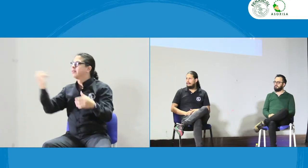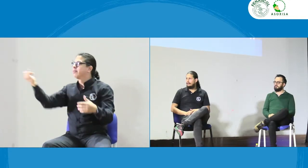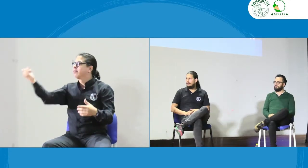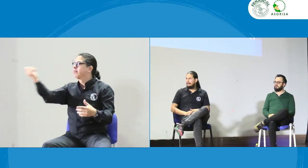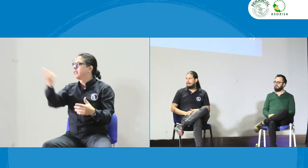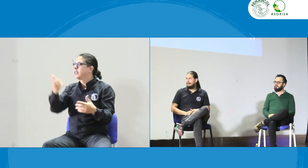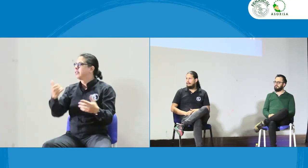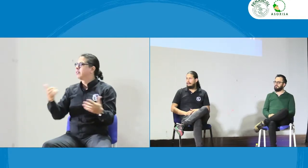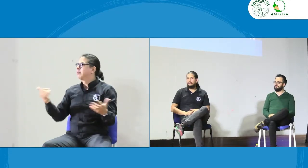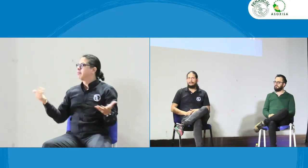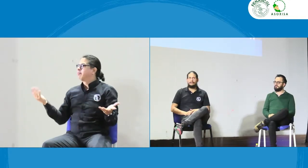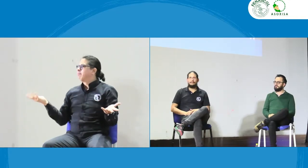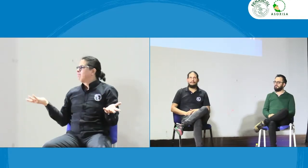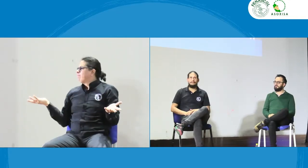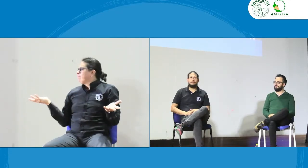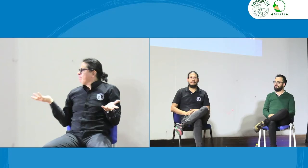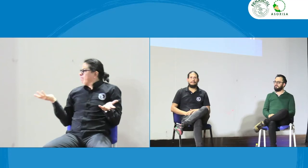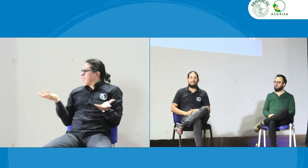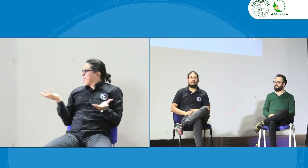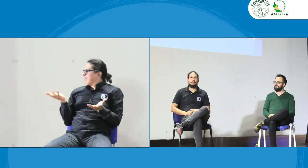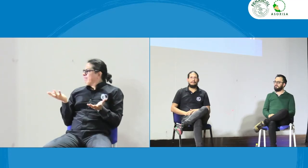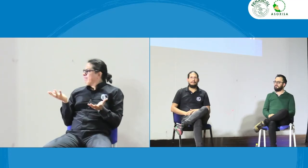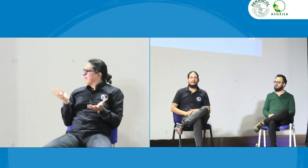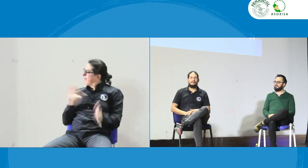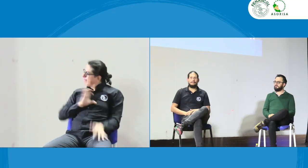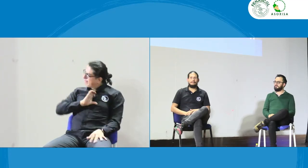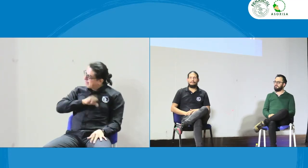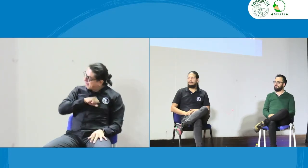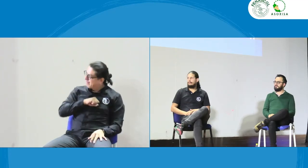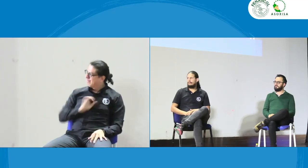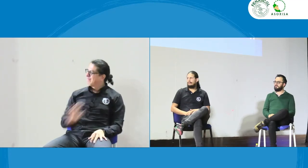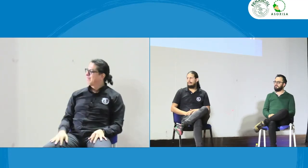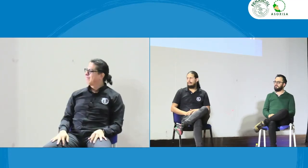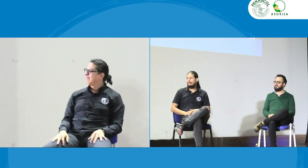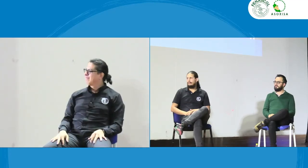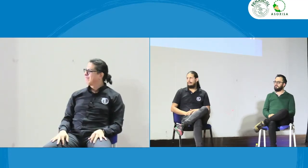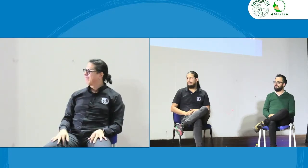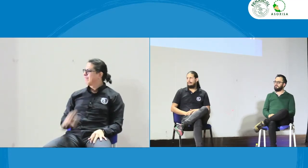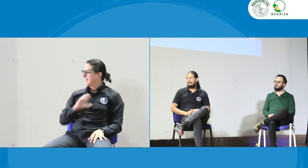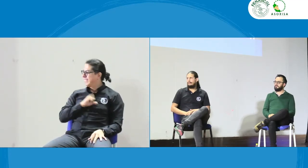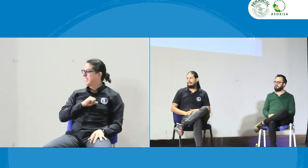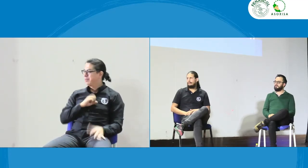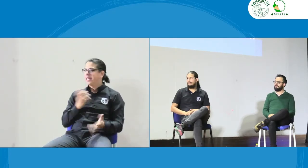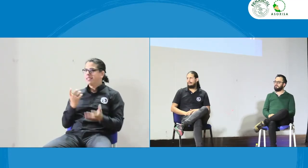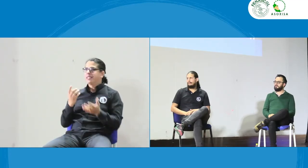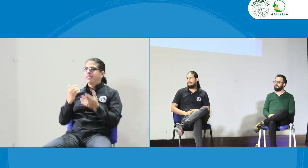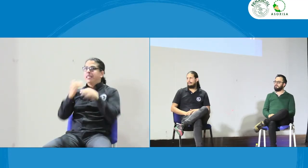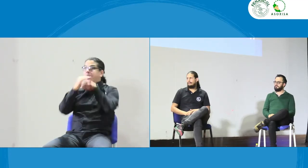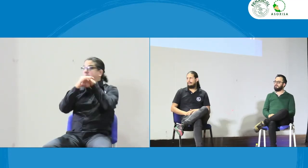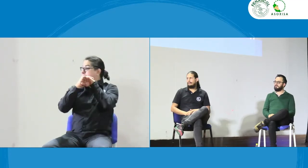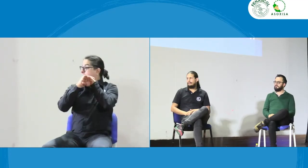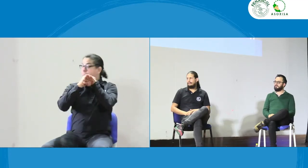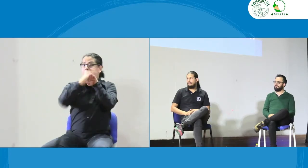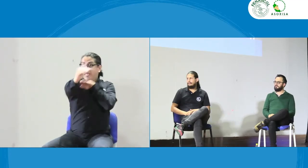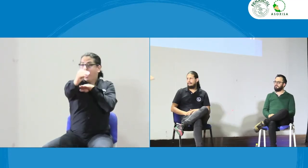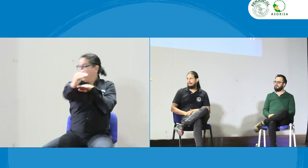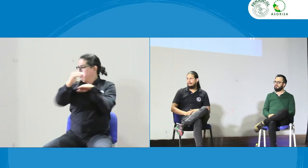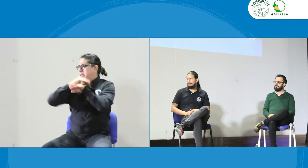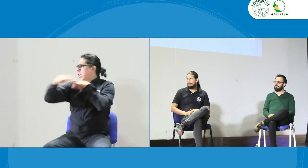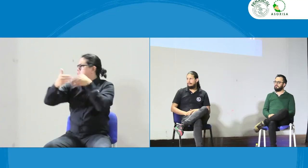Pereira y pues en realidad vemos la ausencia de ellos aquí y pues es una lástima que no estén con nosotros